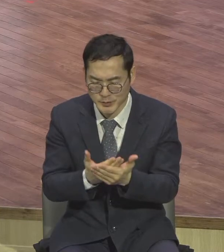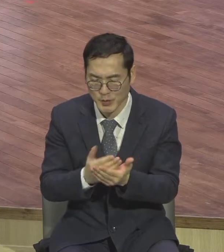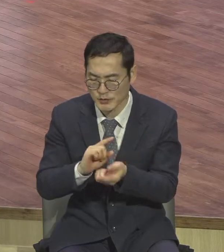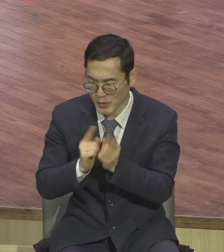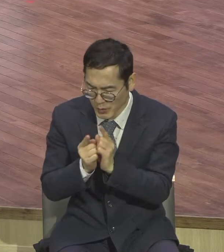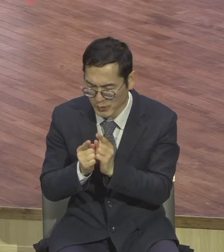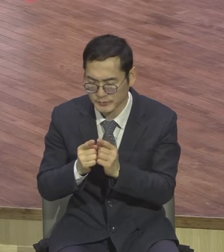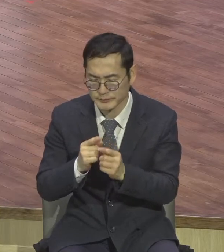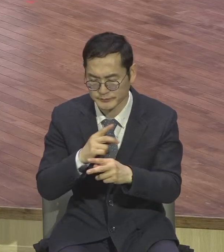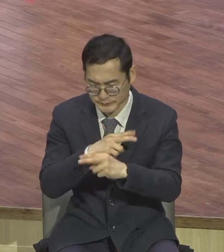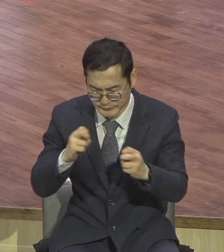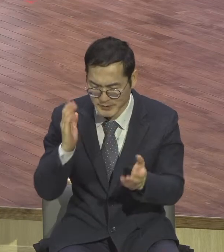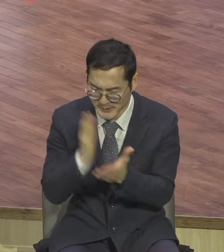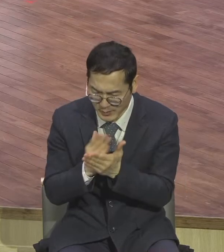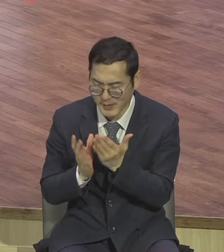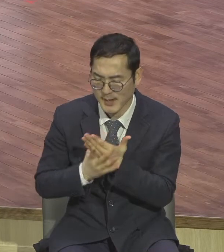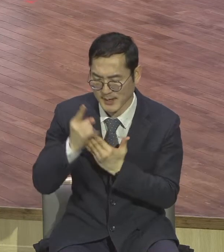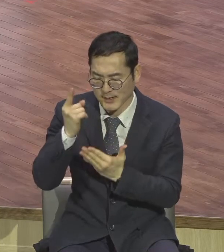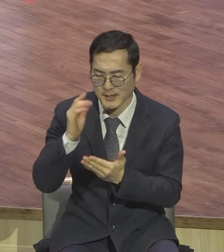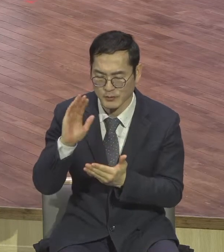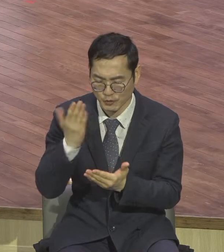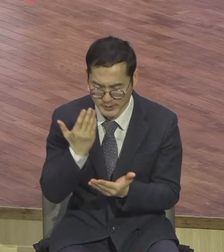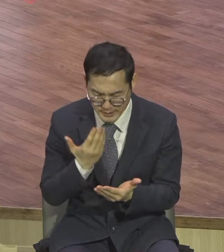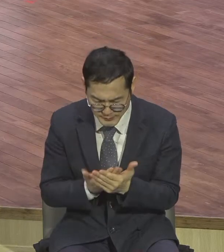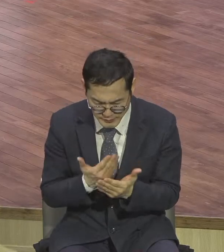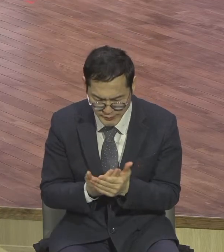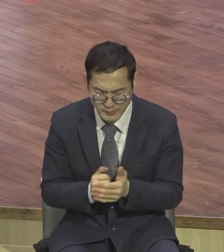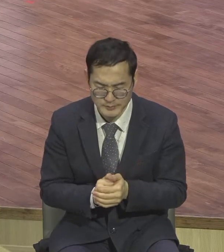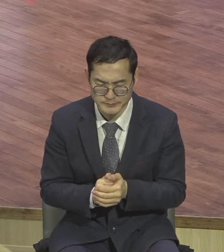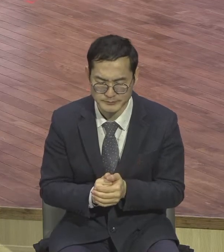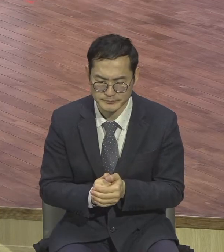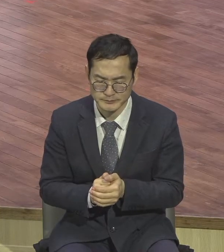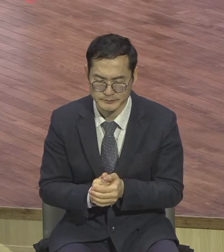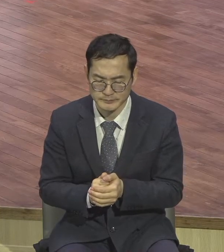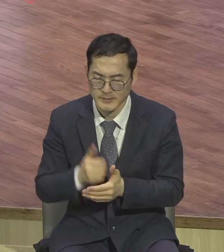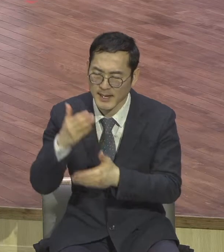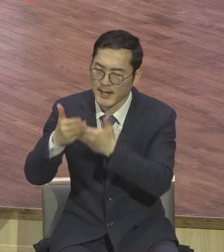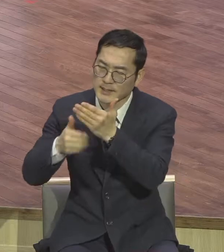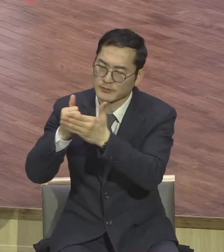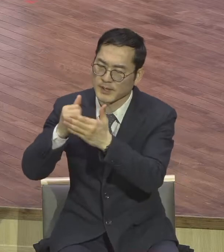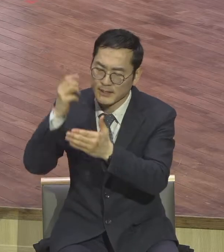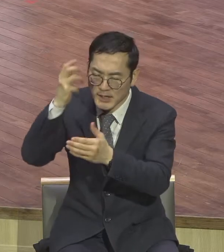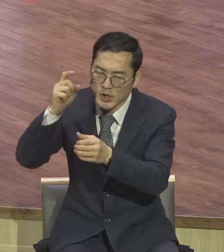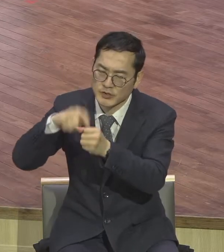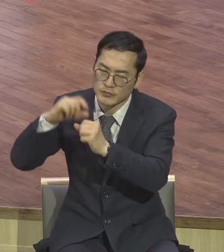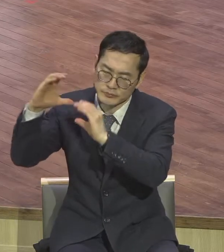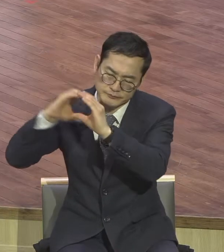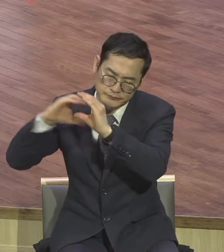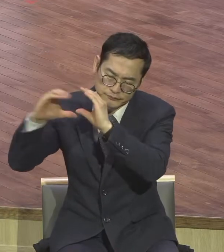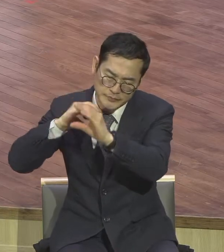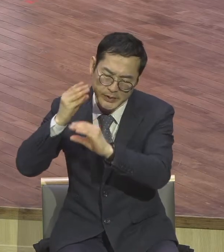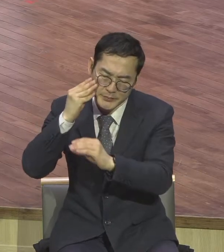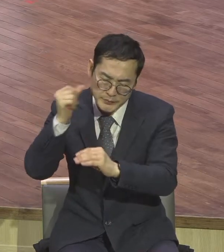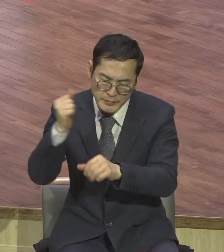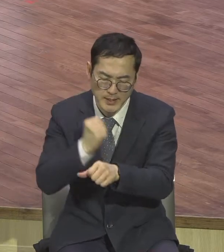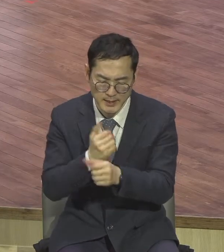마음의 하나님의 나라를 매일매일 누리면서 하나님과 영적 소통이 깊어지는 시간표가 되기하여 주옵사사